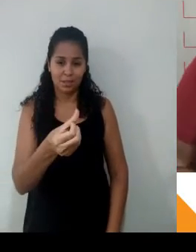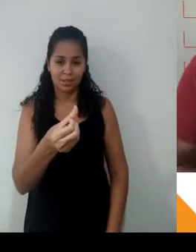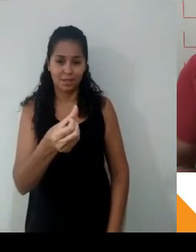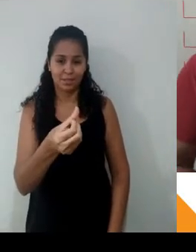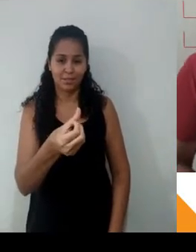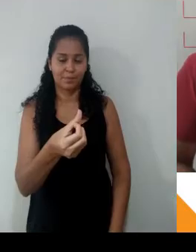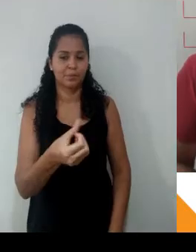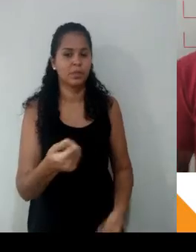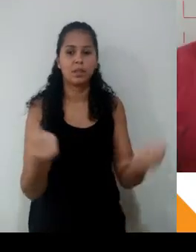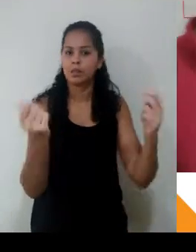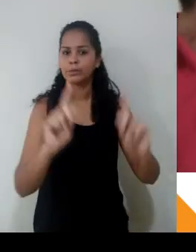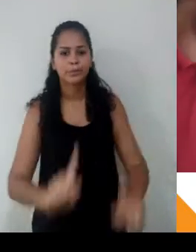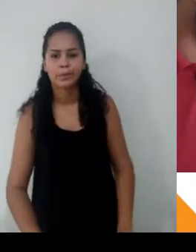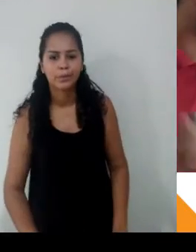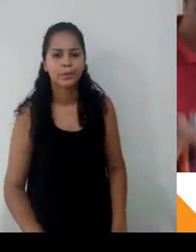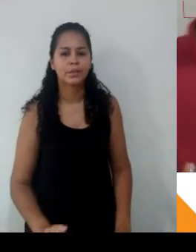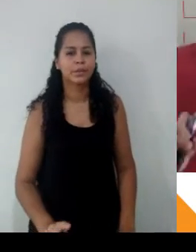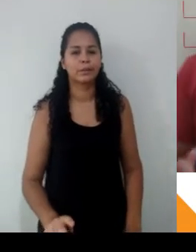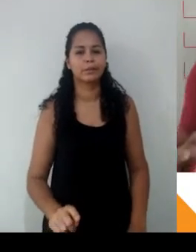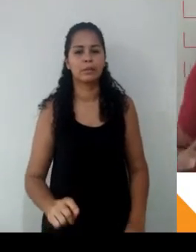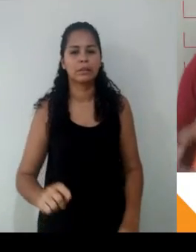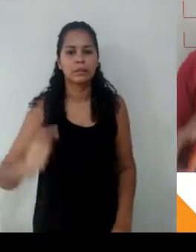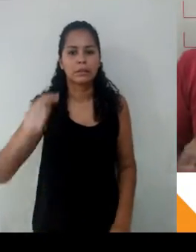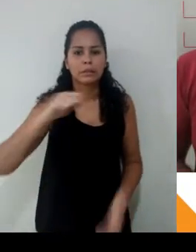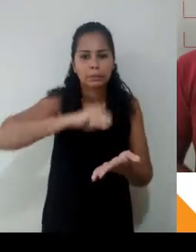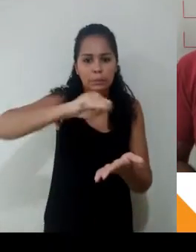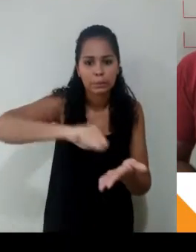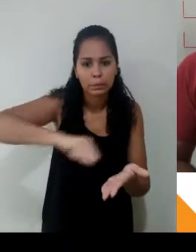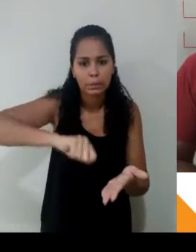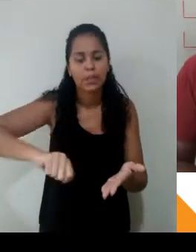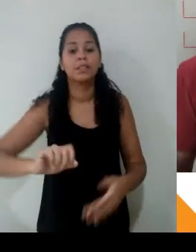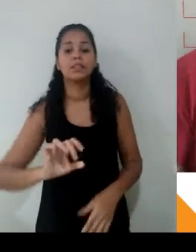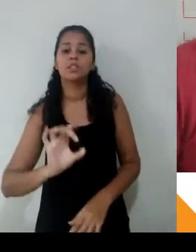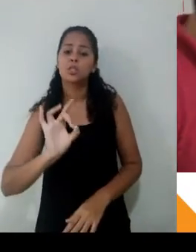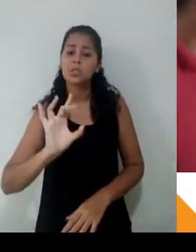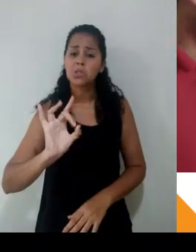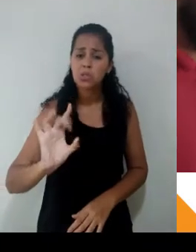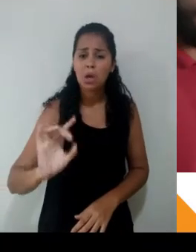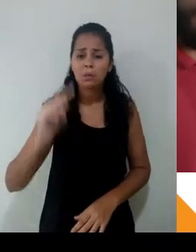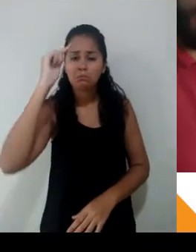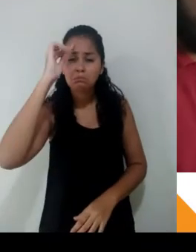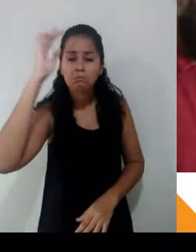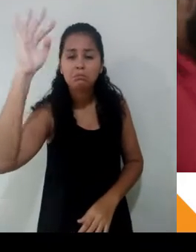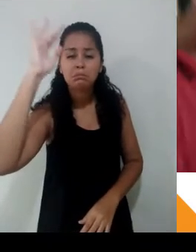carbono da minha grafite. Basta simplesmente pensar um pouquinho em proporção. Aqui embaixo, repara uma coisa.